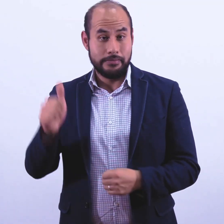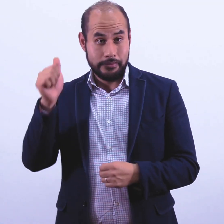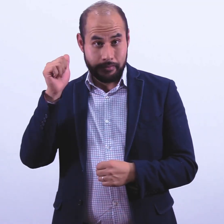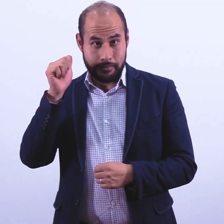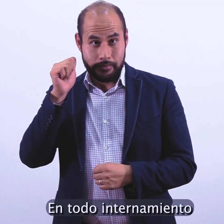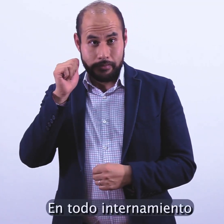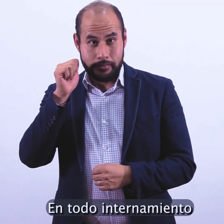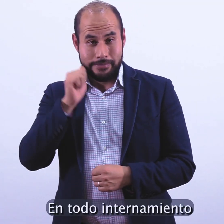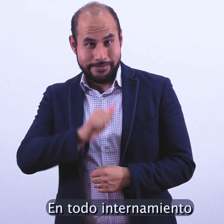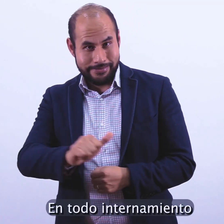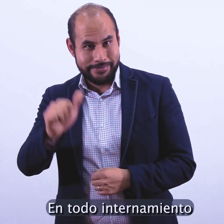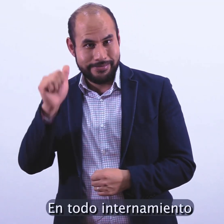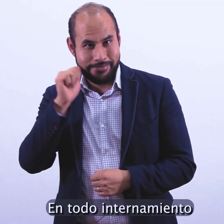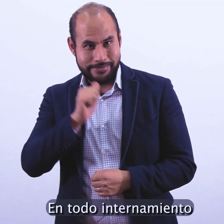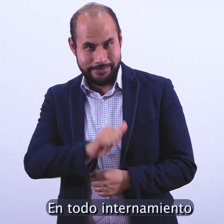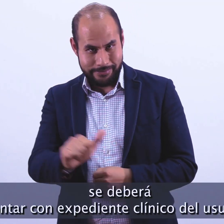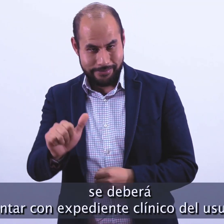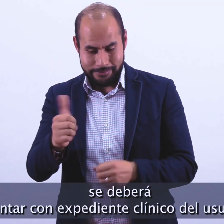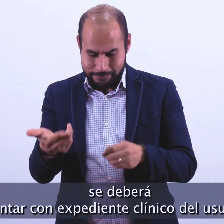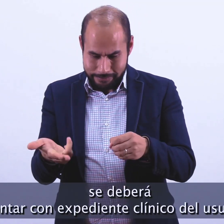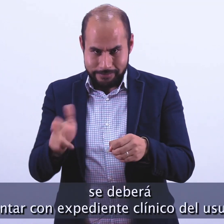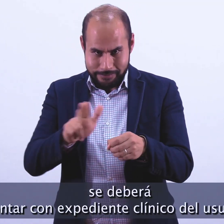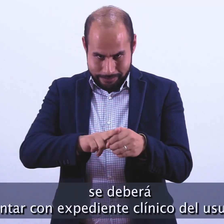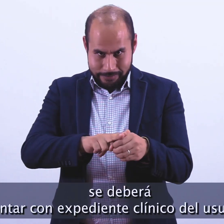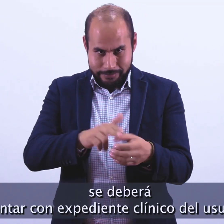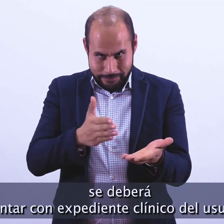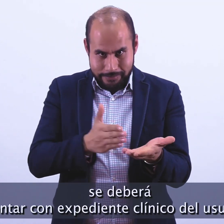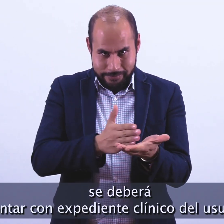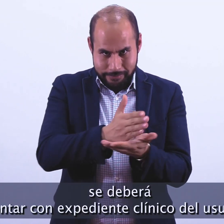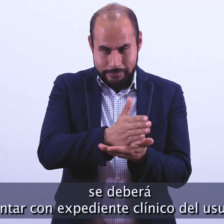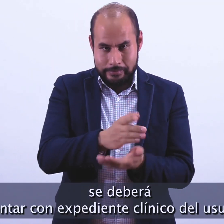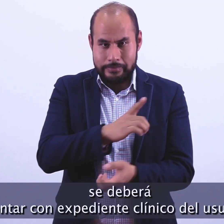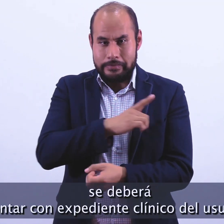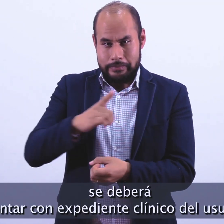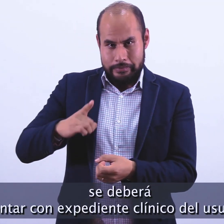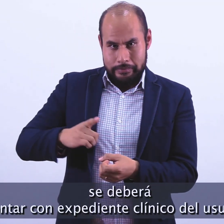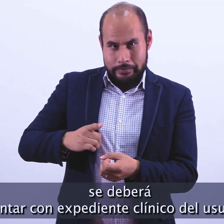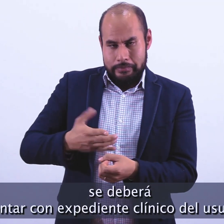En todo internamiento se deberá contar con expediente clínico del usuario.